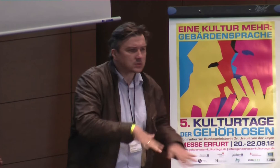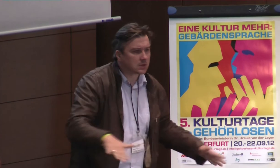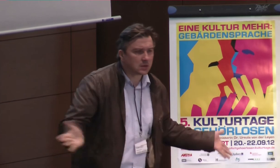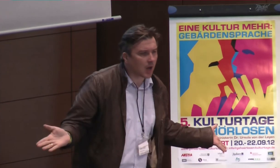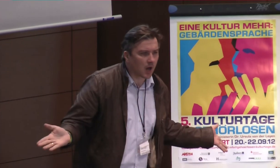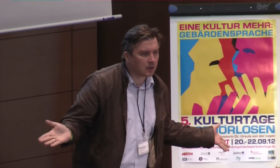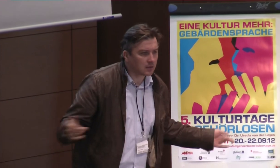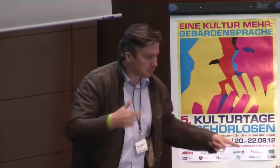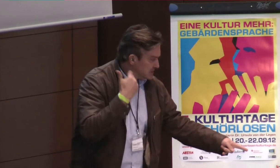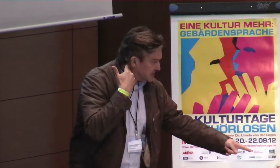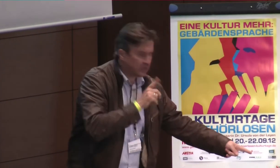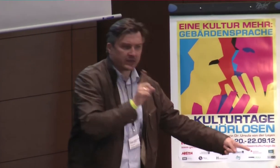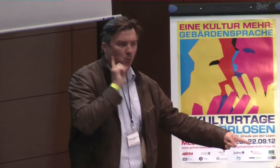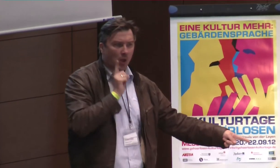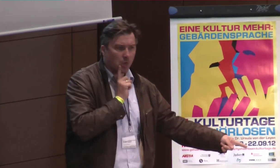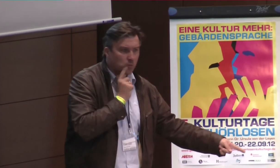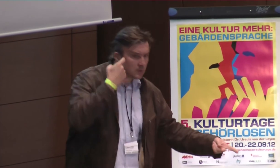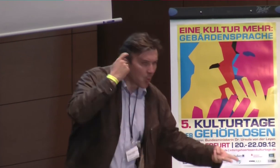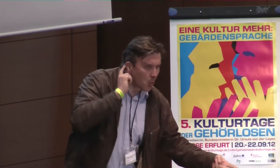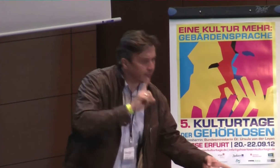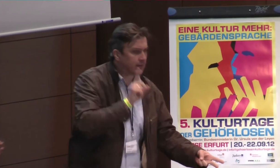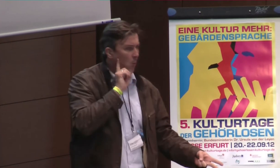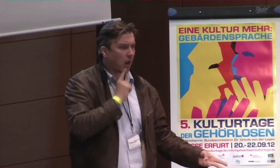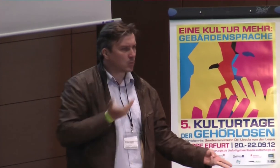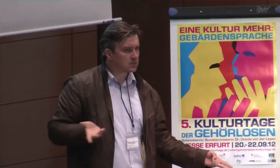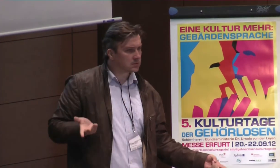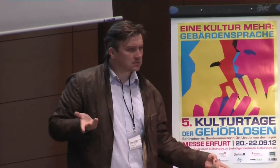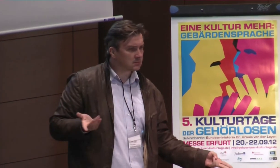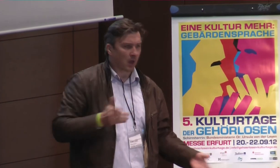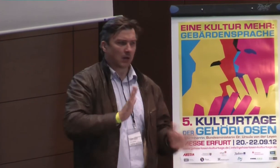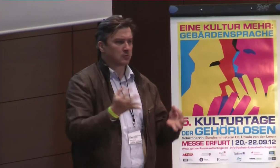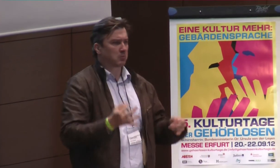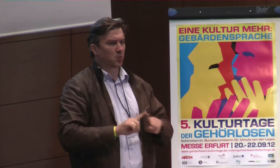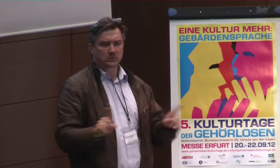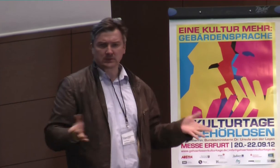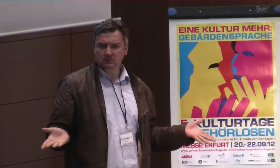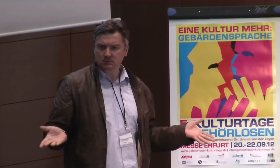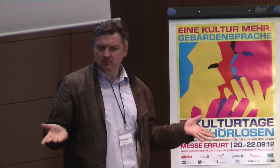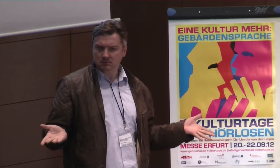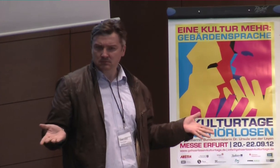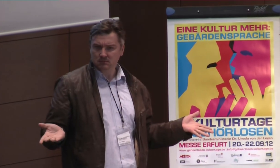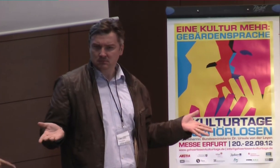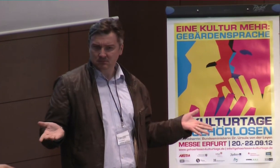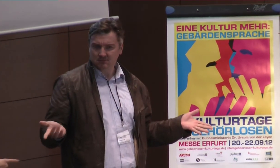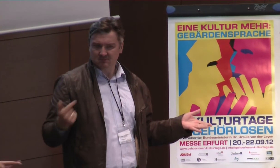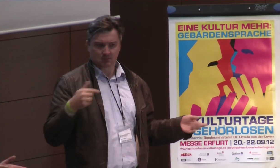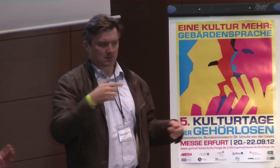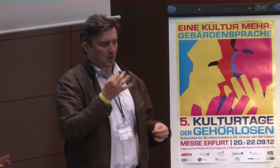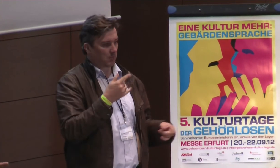Und in einigen Schulen gibt es überhaupt keine gehörlosen Kinder, wird ja immer argumentiert. Kinder mit CI, Kinder mit Hörapparaten werden nicht mehr als